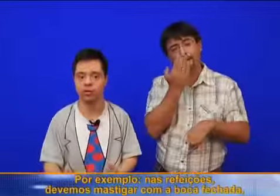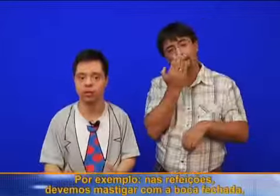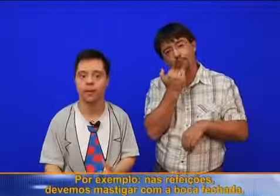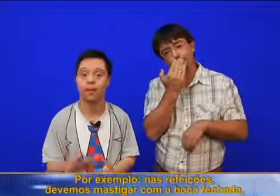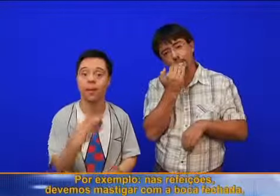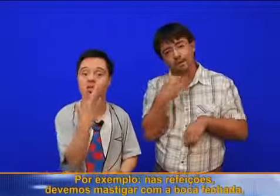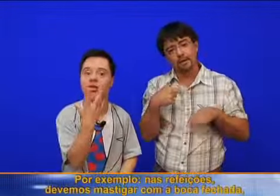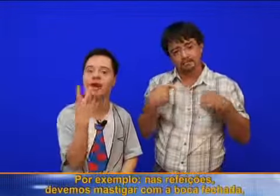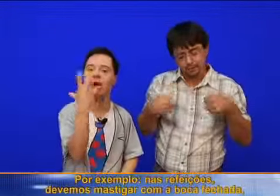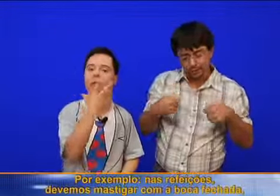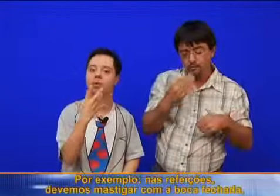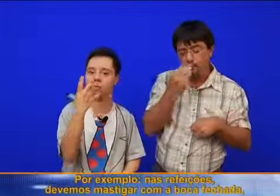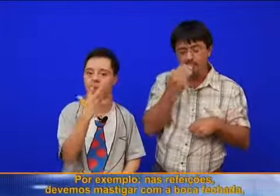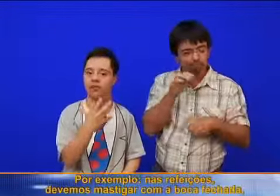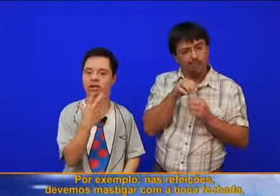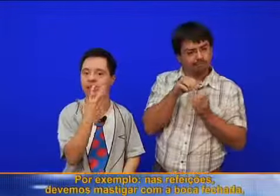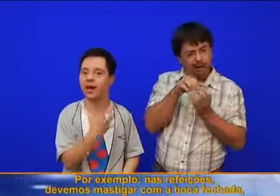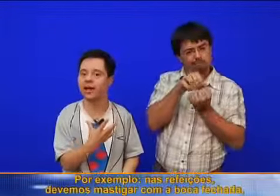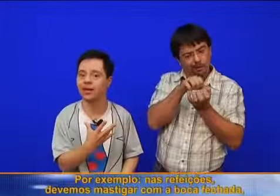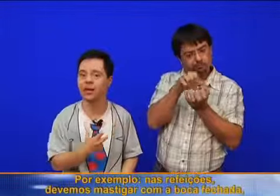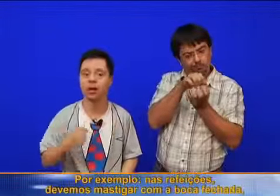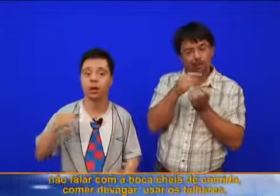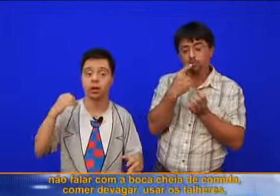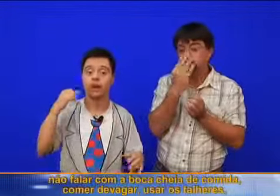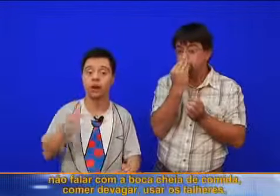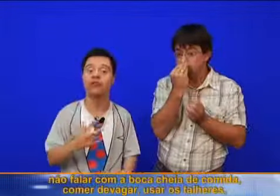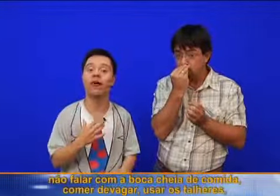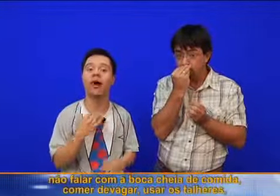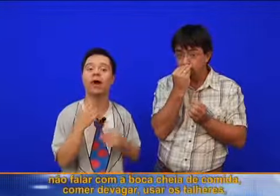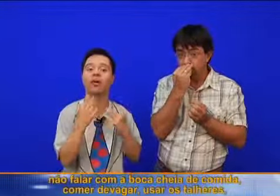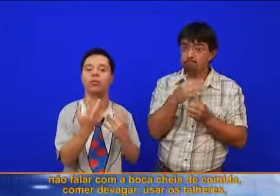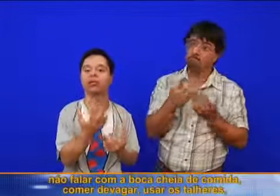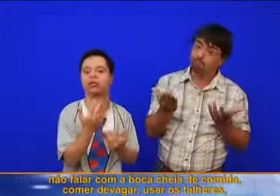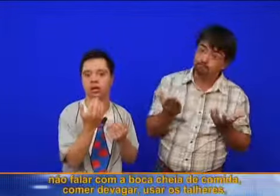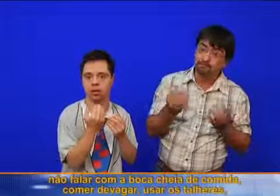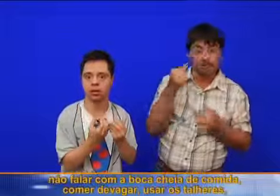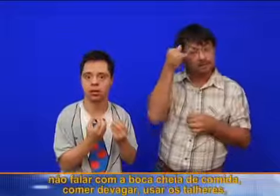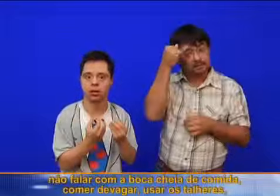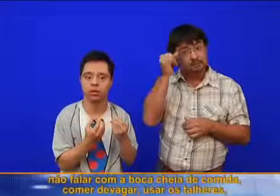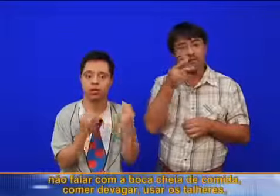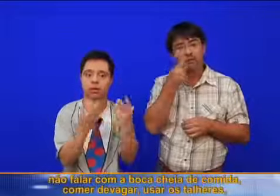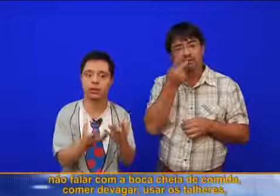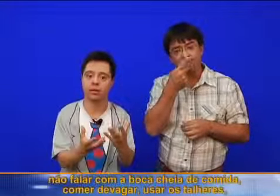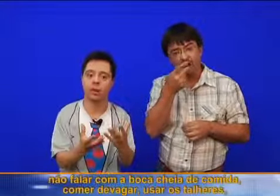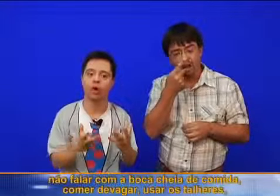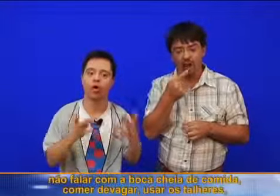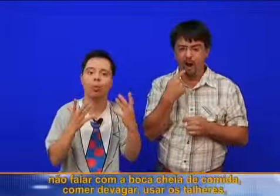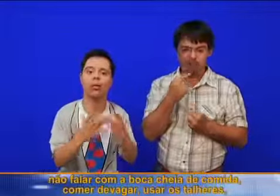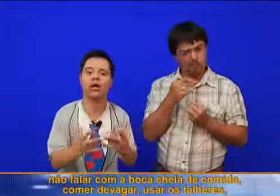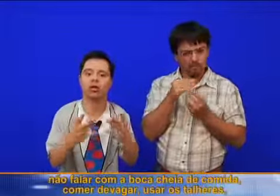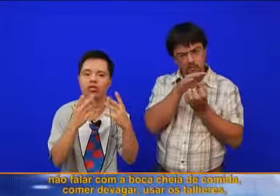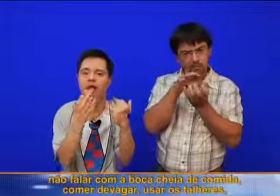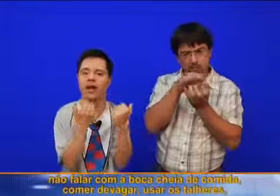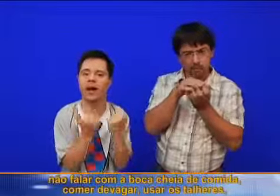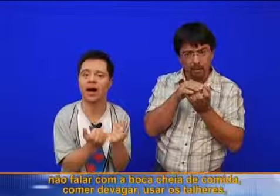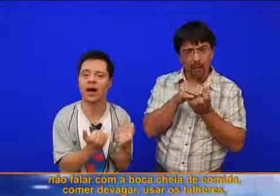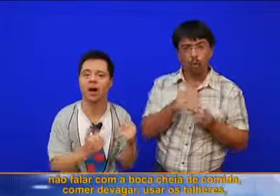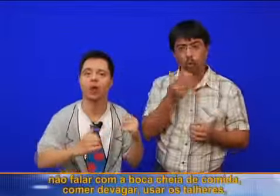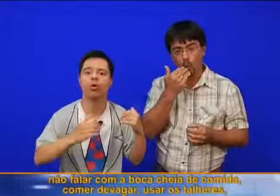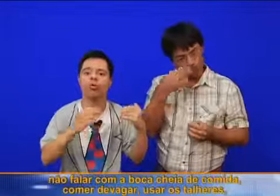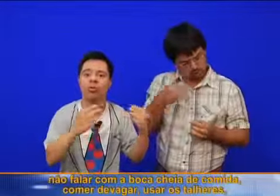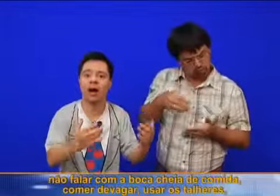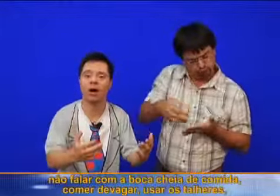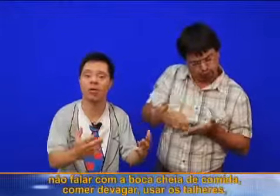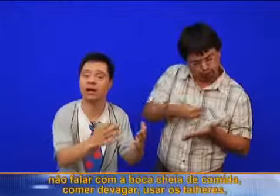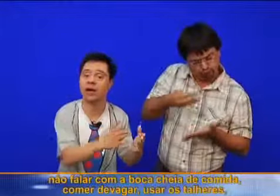Devemos mastigar com a boca fechada e não falar com a boca cheia de comida. Comer devagar,